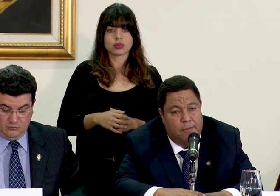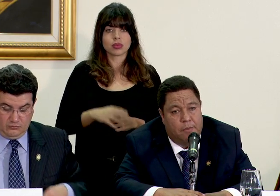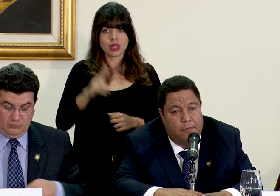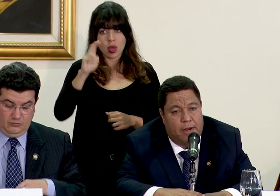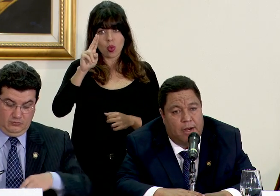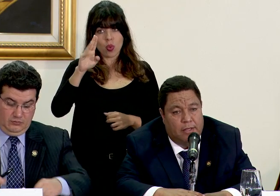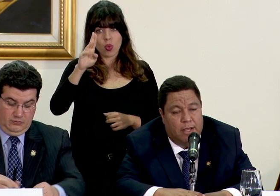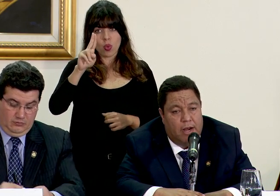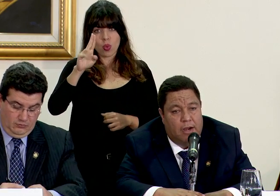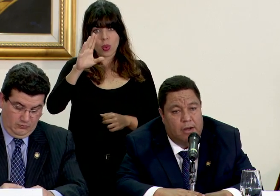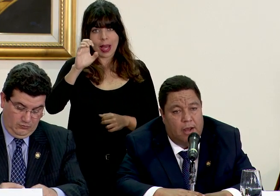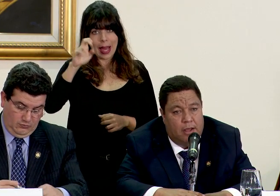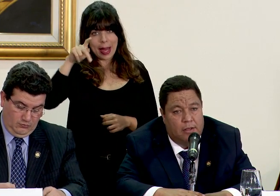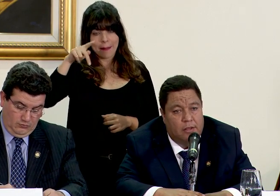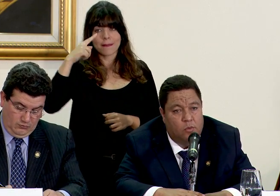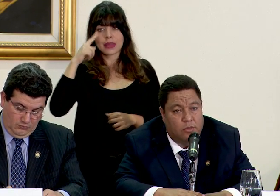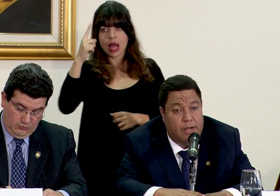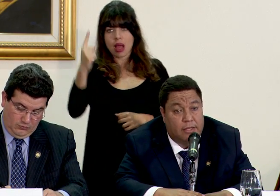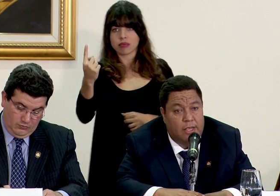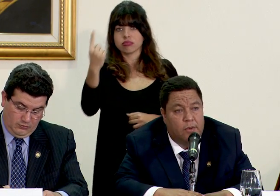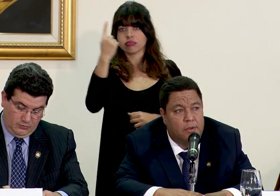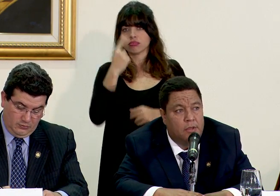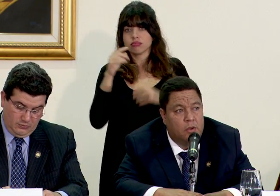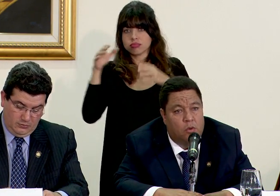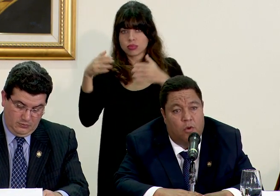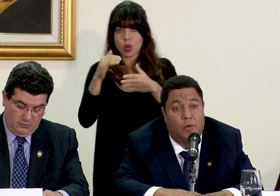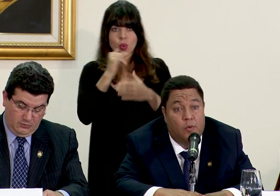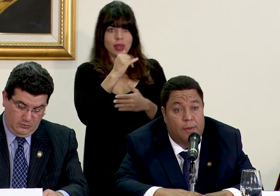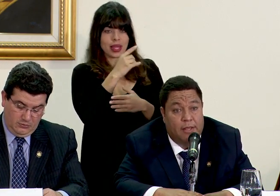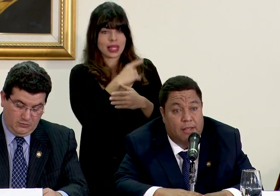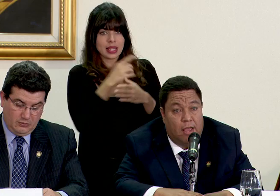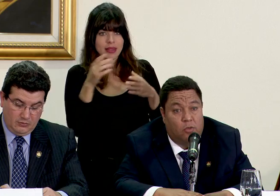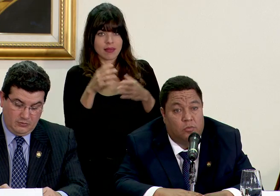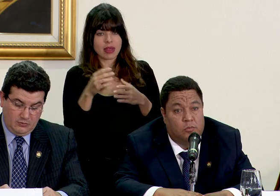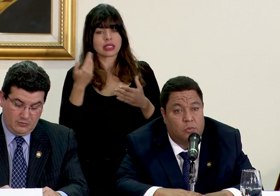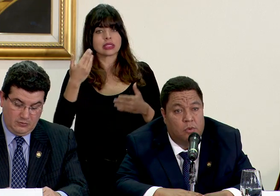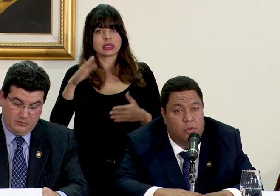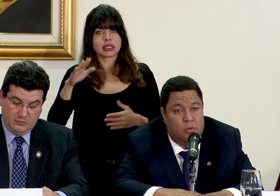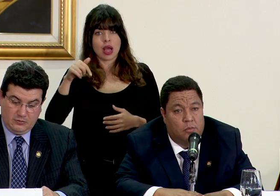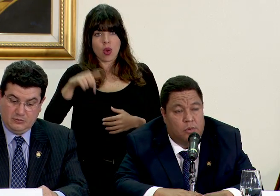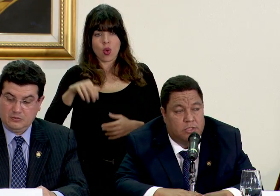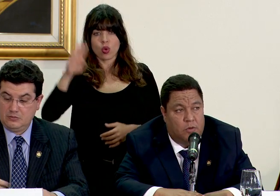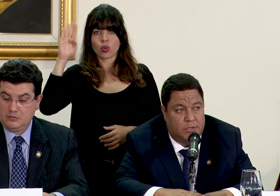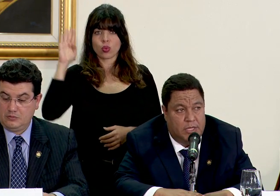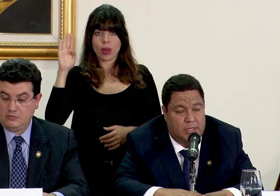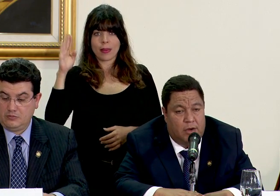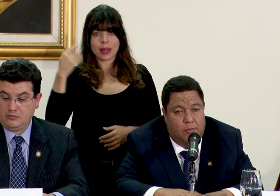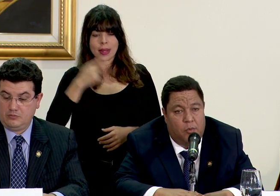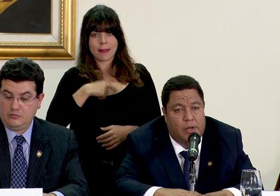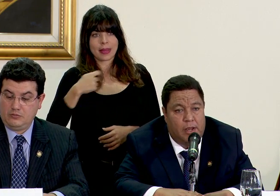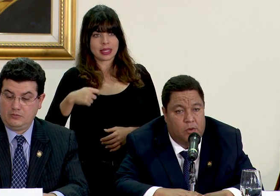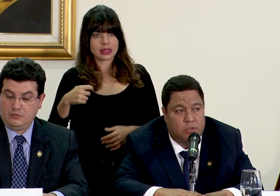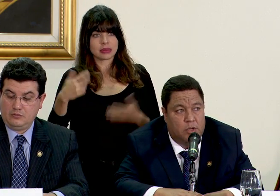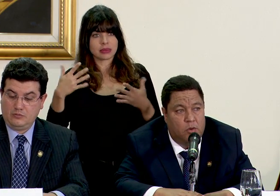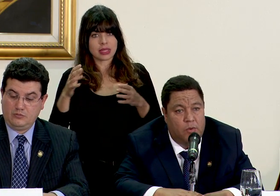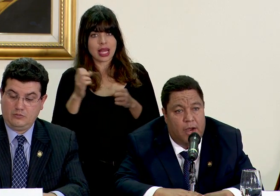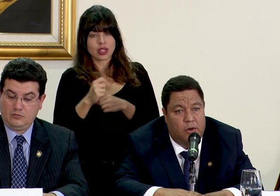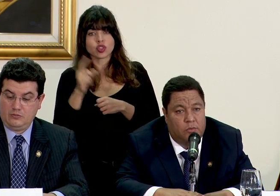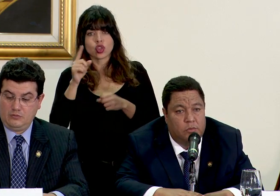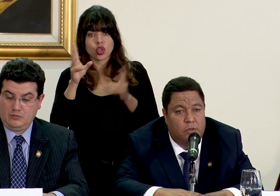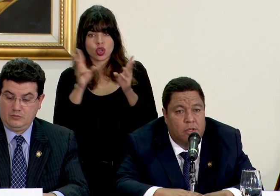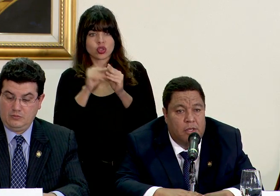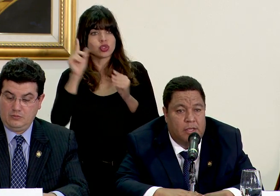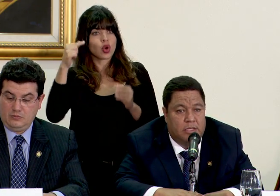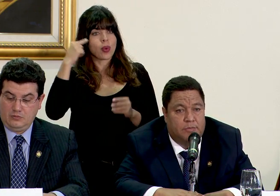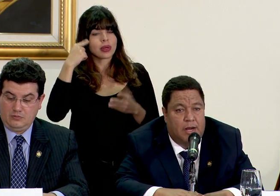UCAEP para integrar la junta directiva hoy fue juramentado por el señor presidente de la república en el consejo de